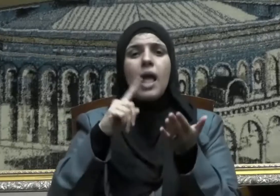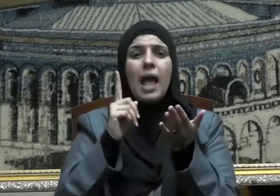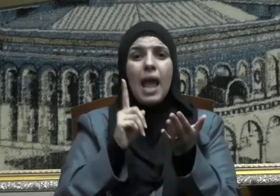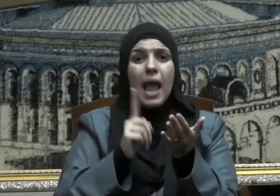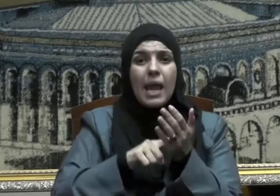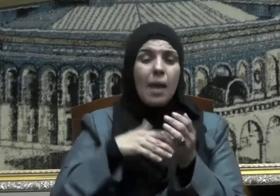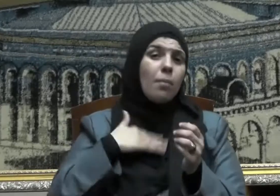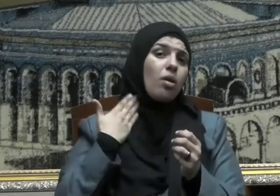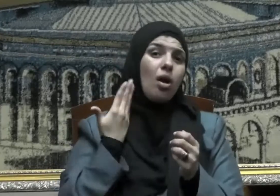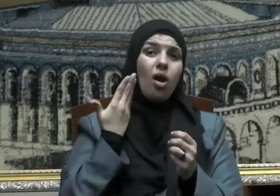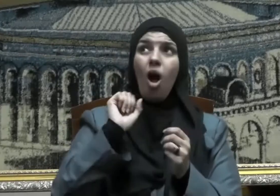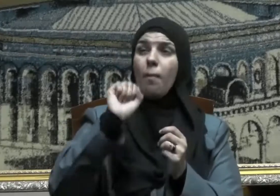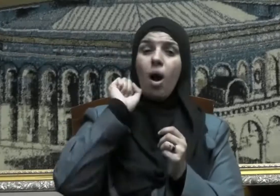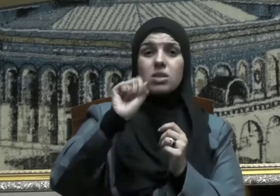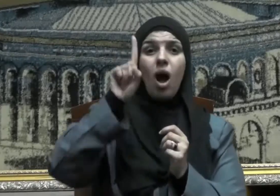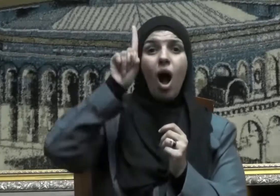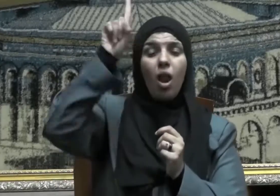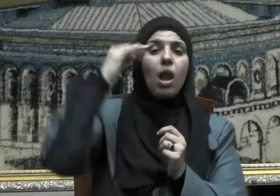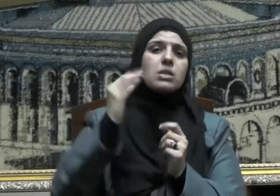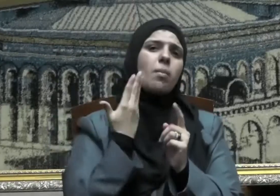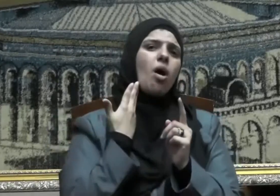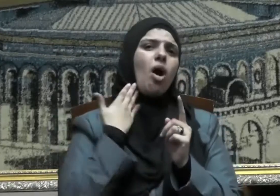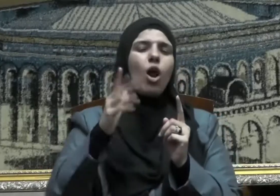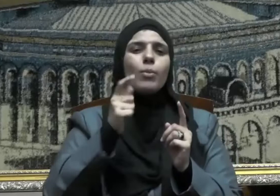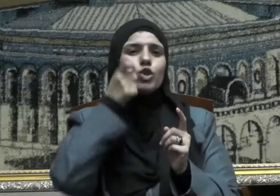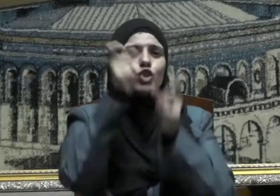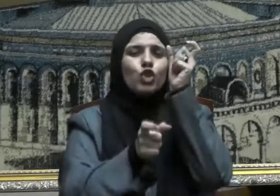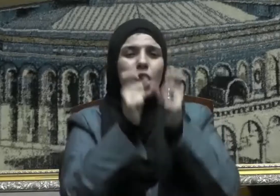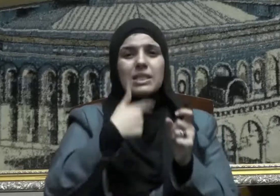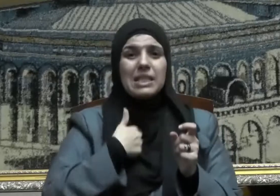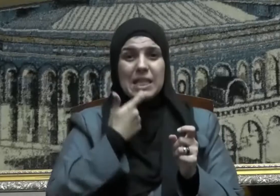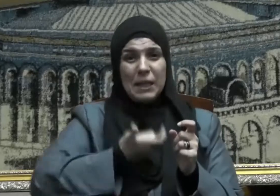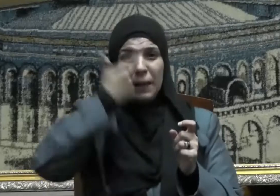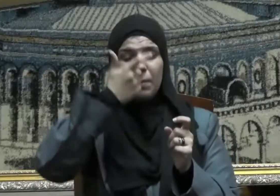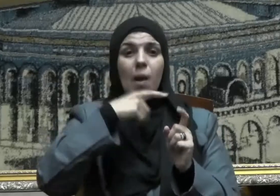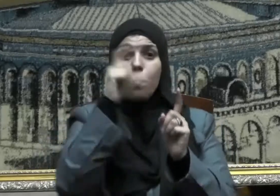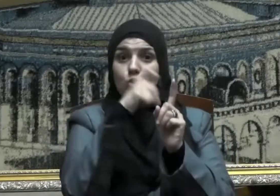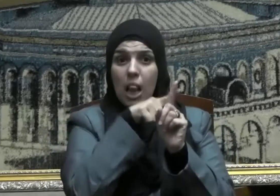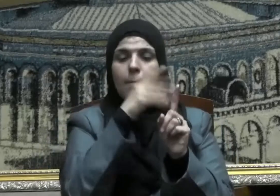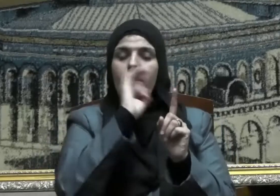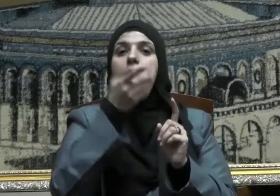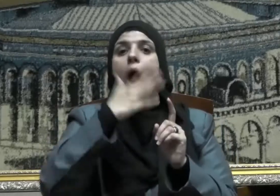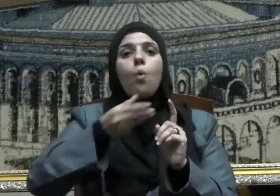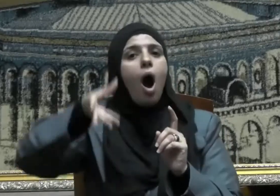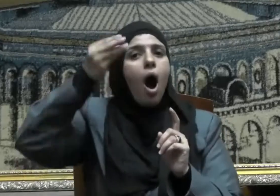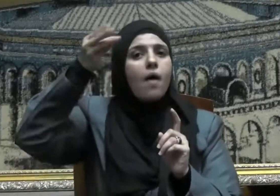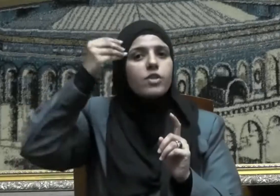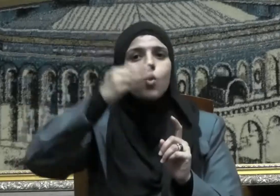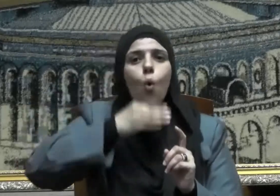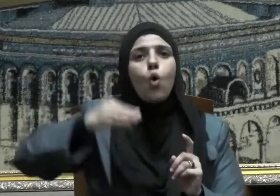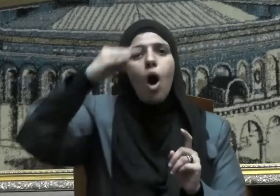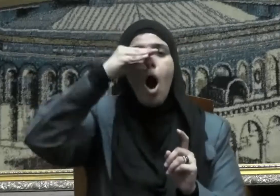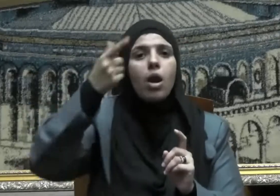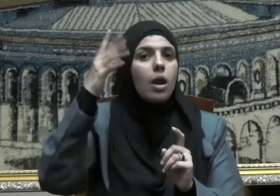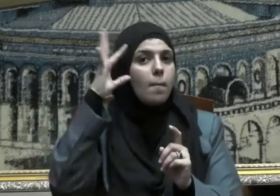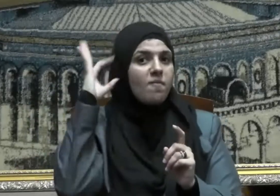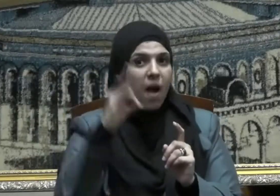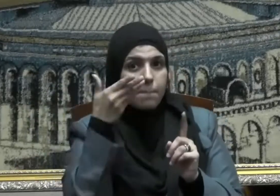إن من إجلال الله إكرام ذا الشيبة المسلم وحامل القرآن غير